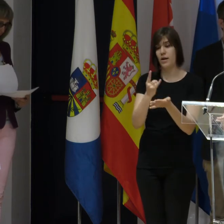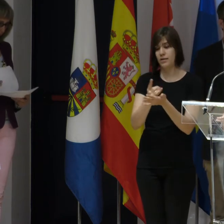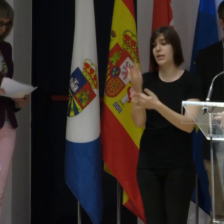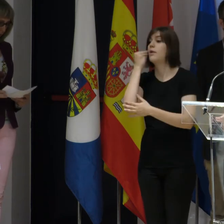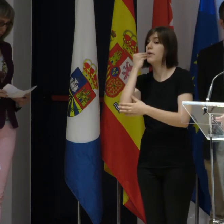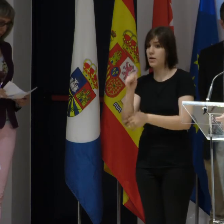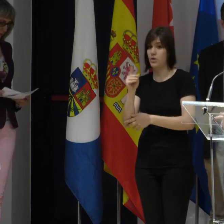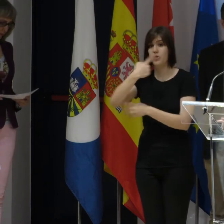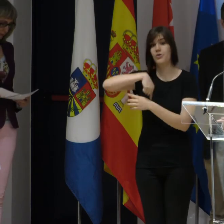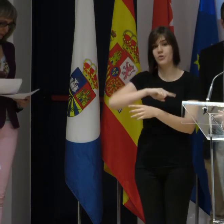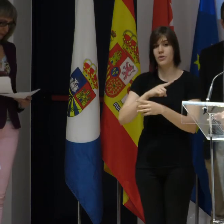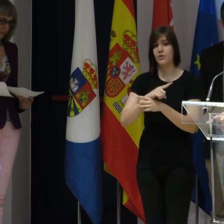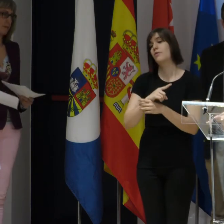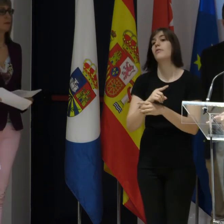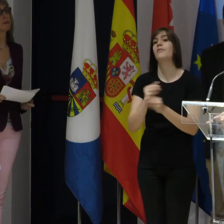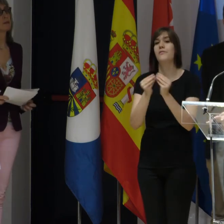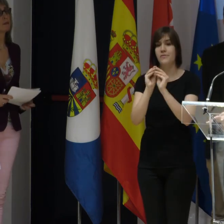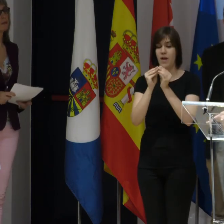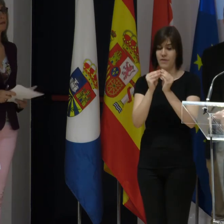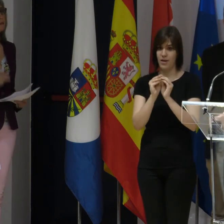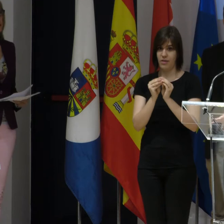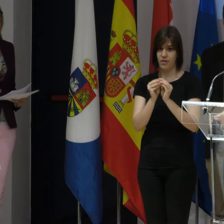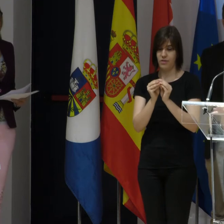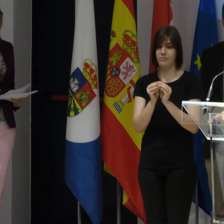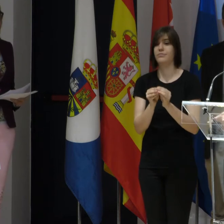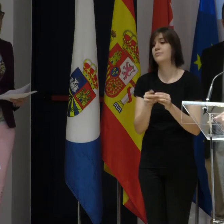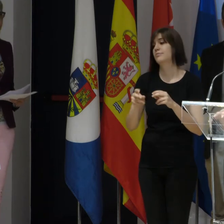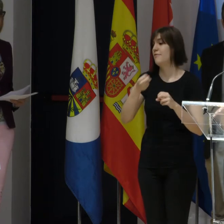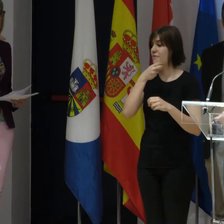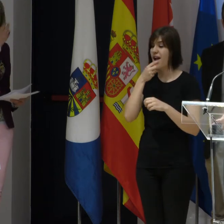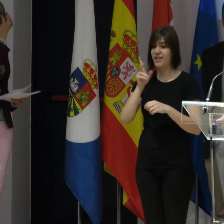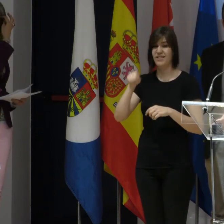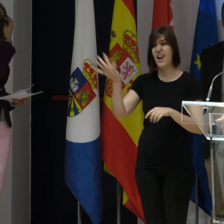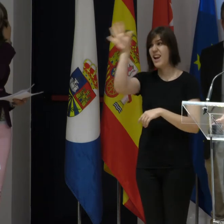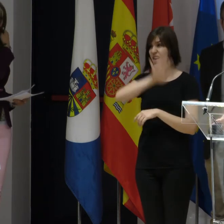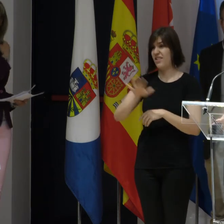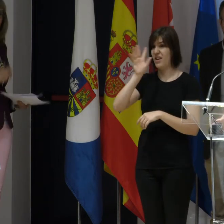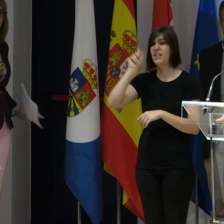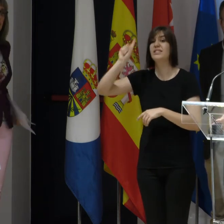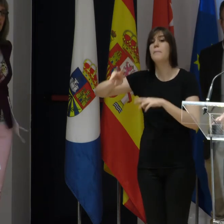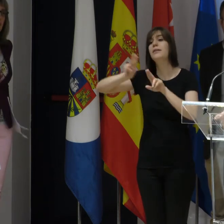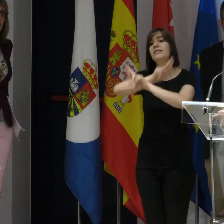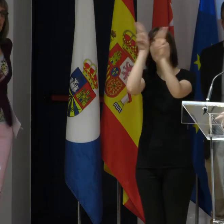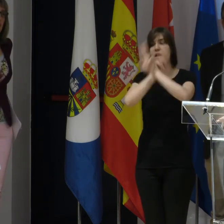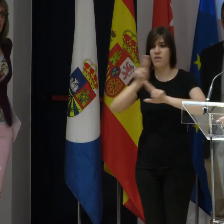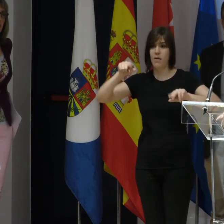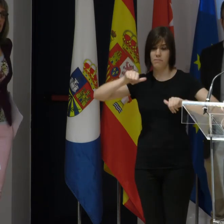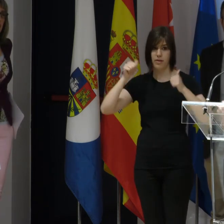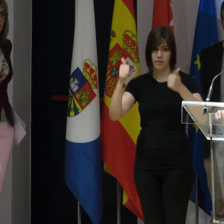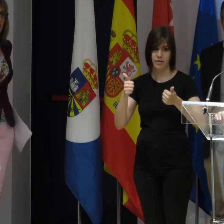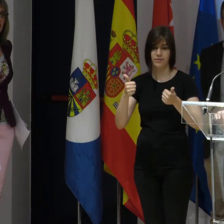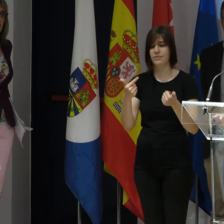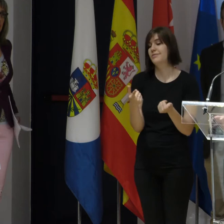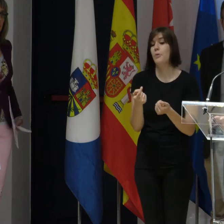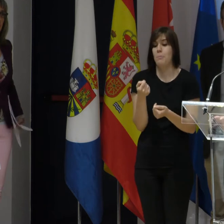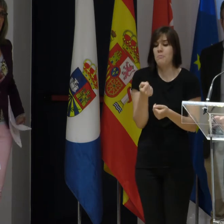Somos fabricantes de productos para alimentación y hostelería y a día de hoy estamos en nacional. Y este año empezamos lo internacional. Es un